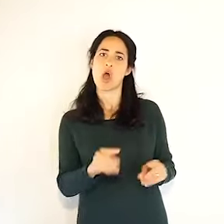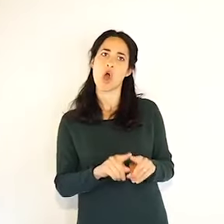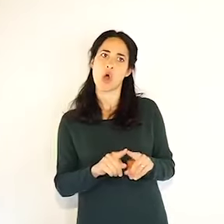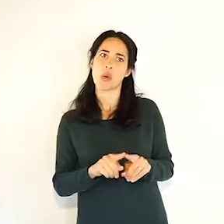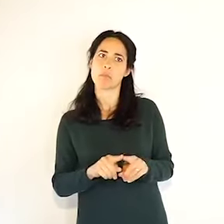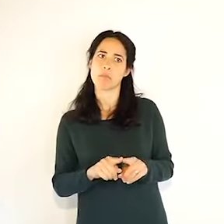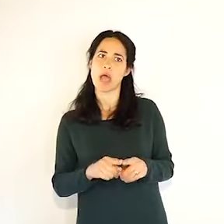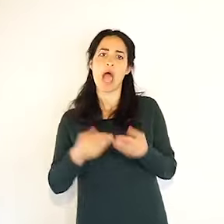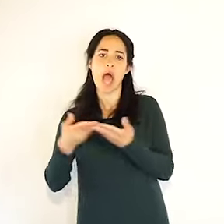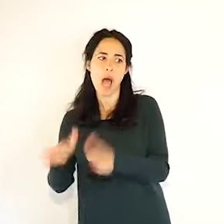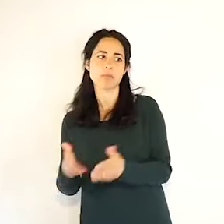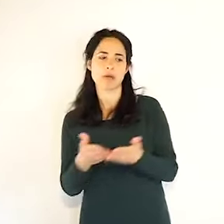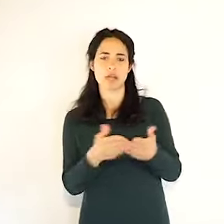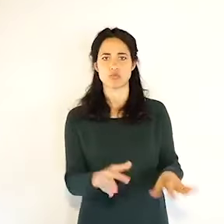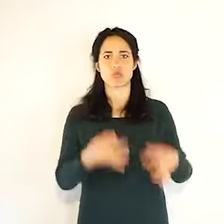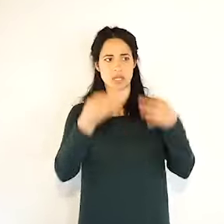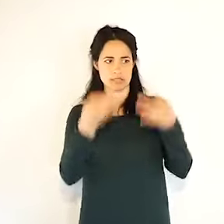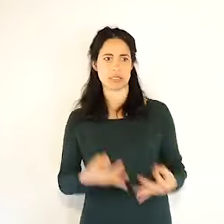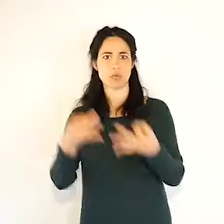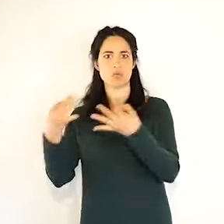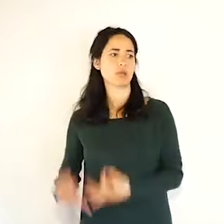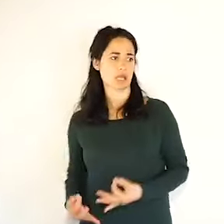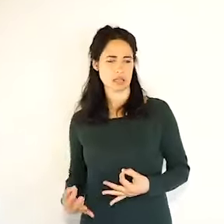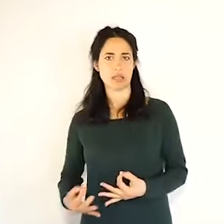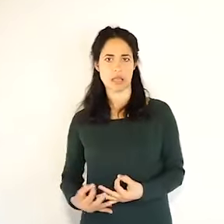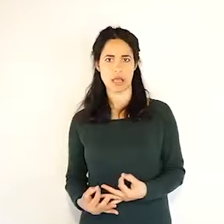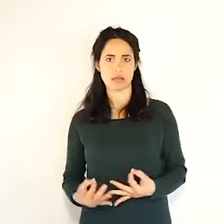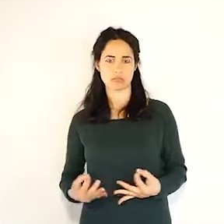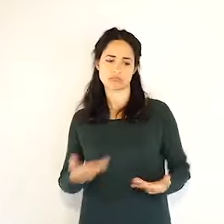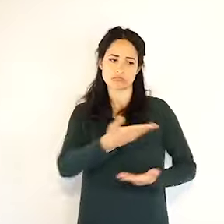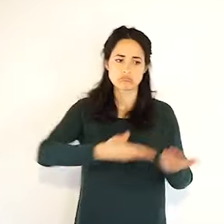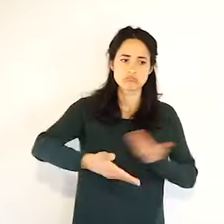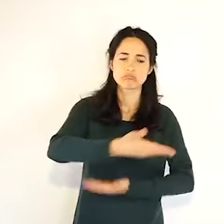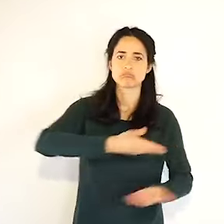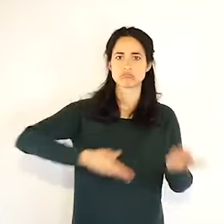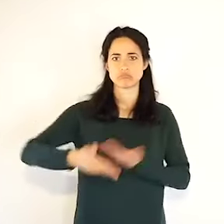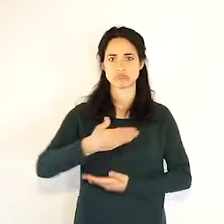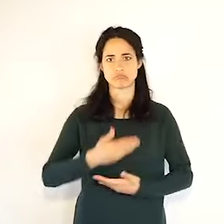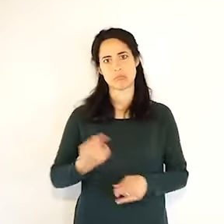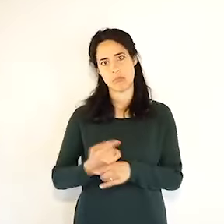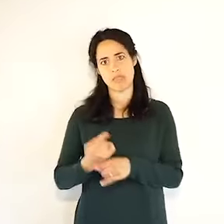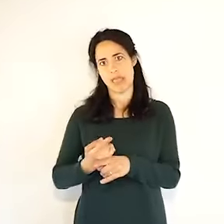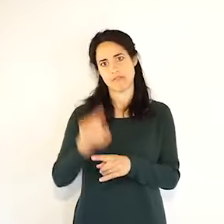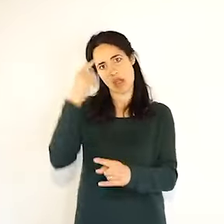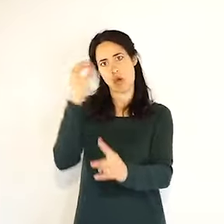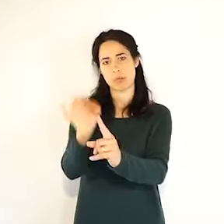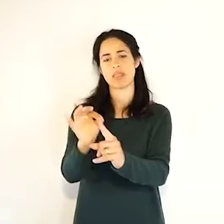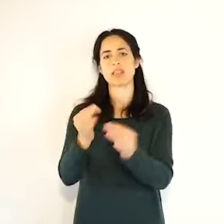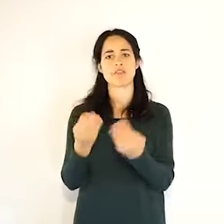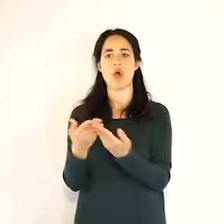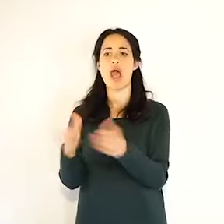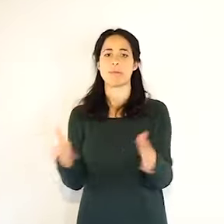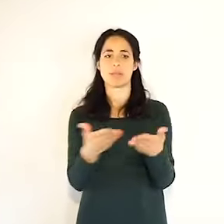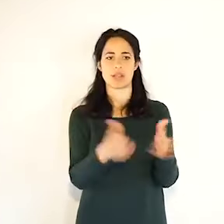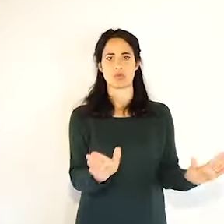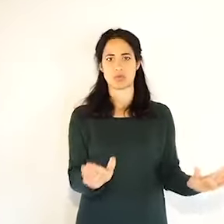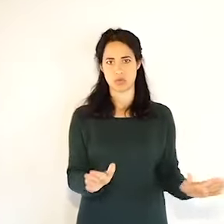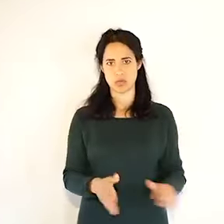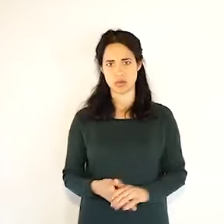che riguarda la ripresa quando sarà possibile e credo che su questo ci dovremo esercitare